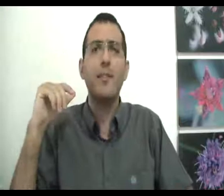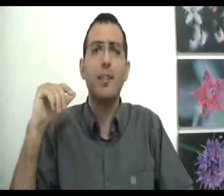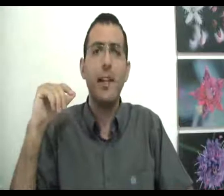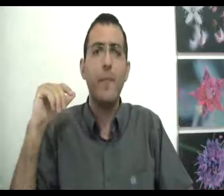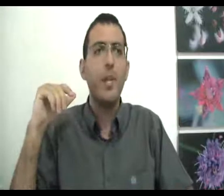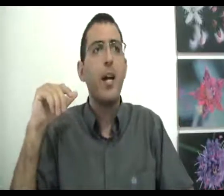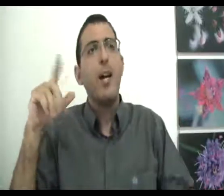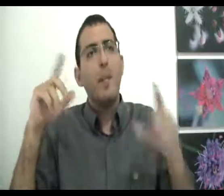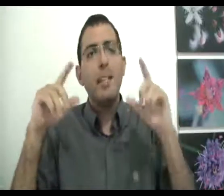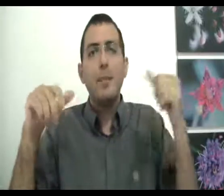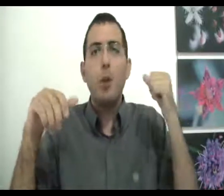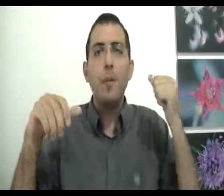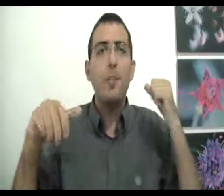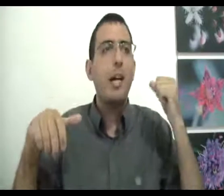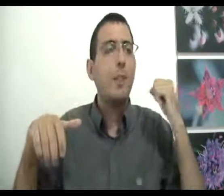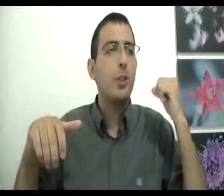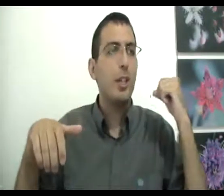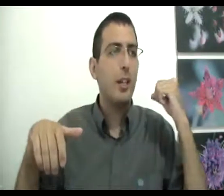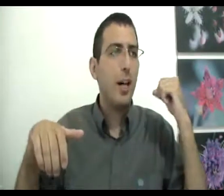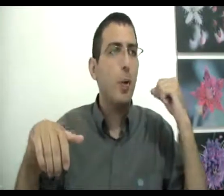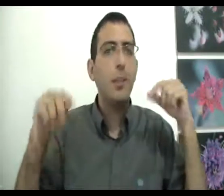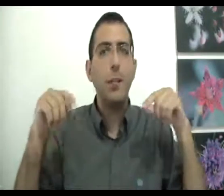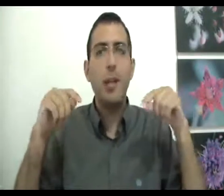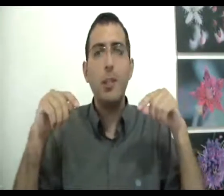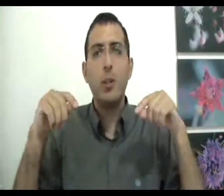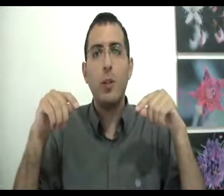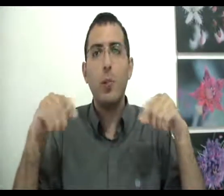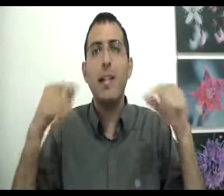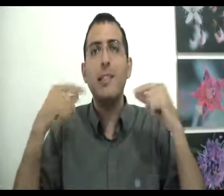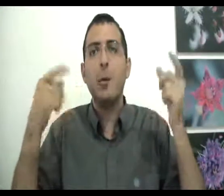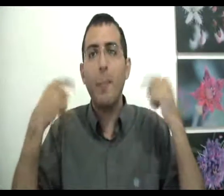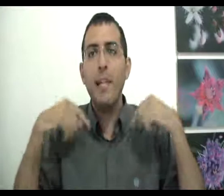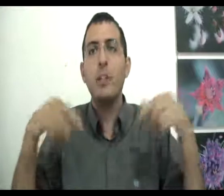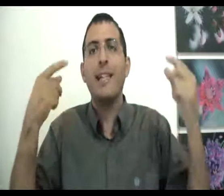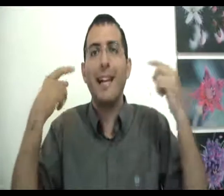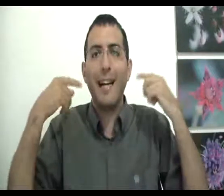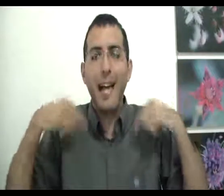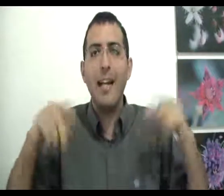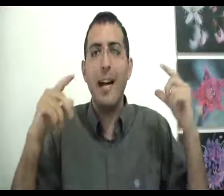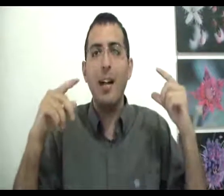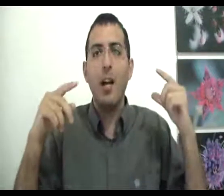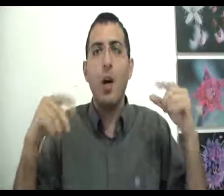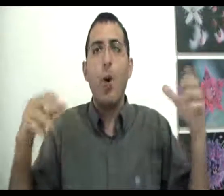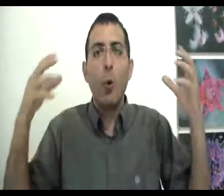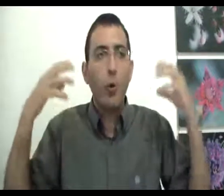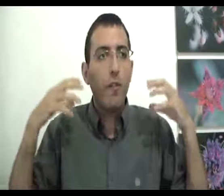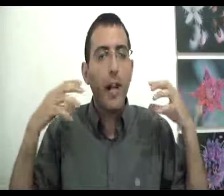והזה בעצם הוא לא מדבר על מה שקרה, הוא מדבר על מה שקורה הוא בעצם אומר שכרגע הוא חווה